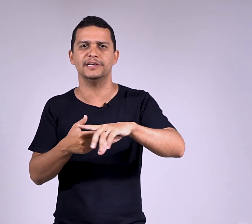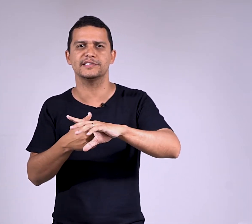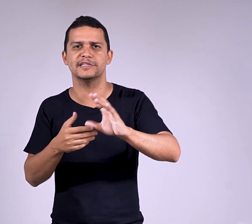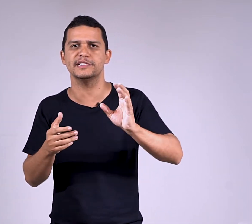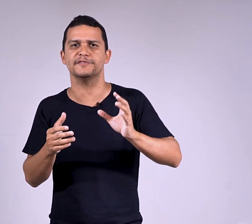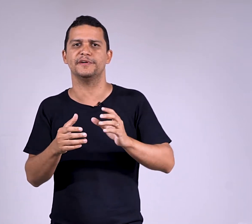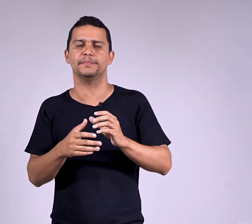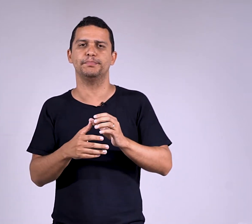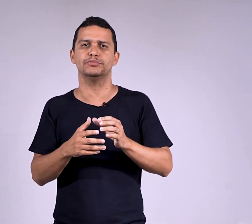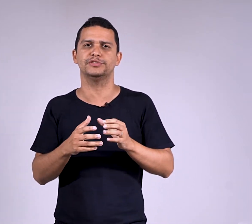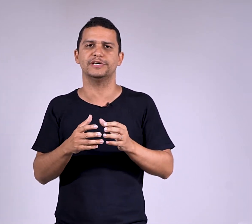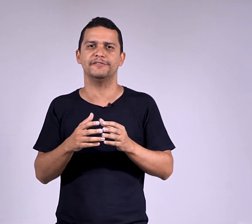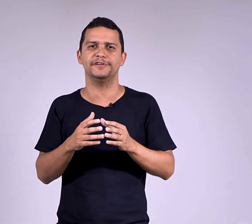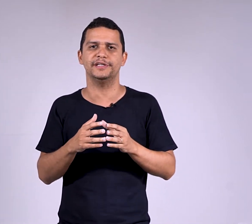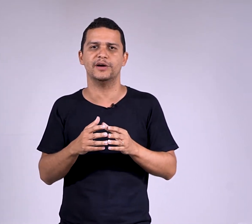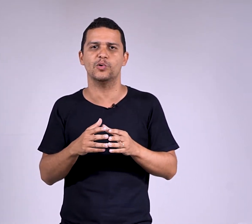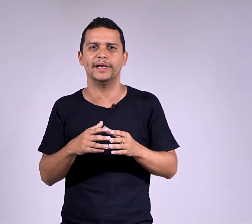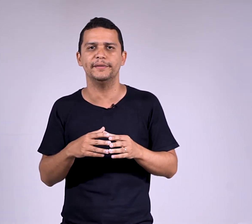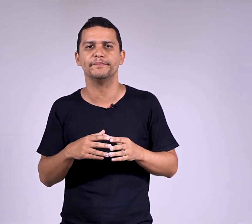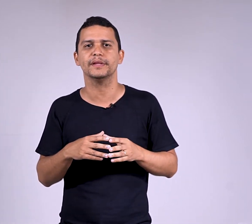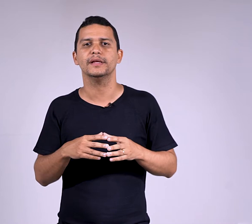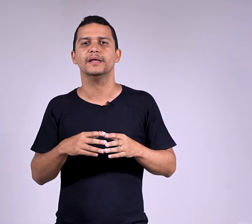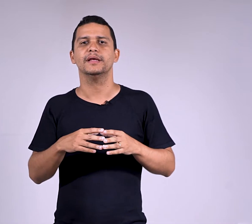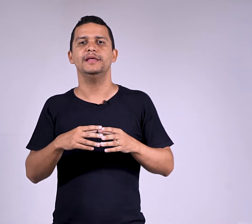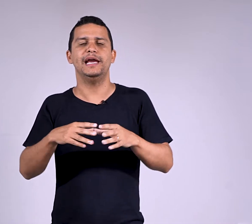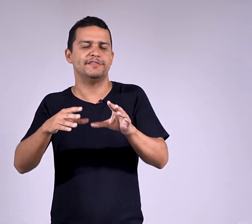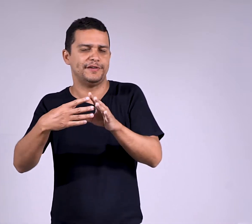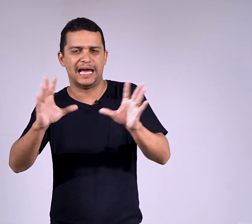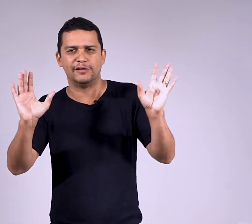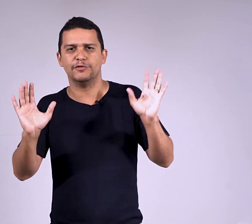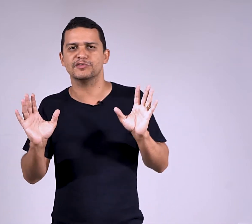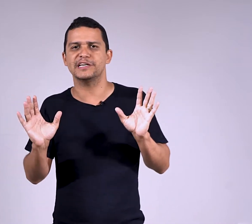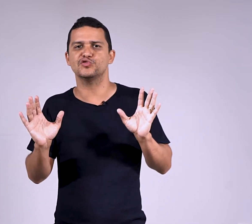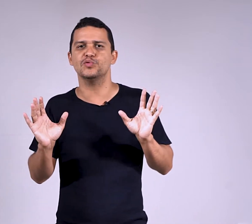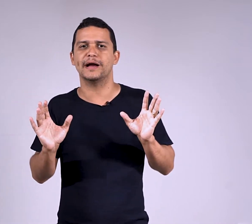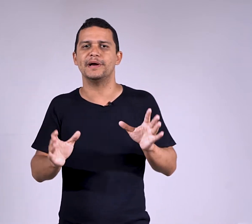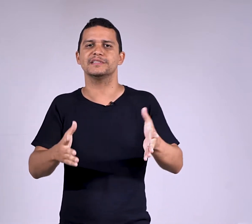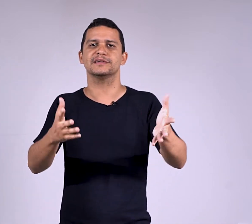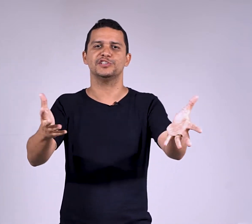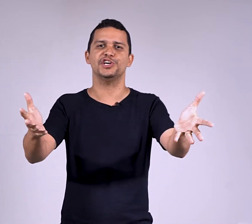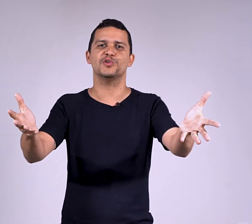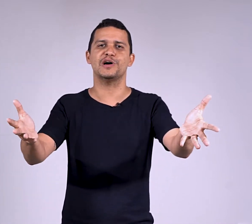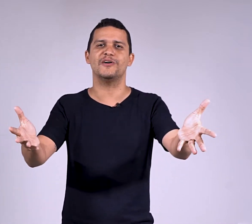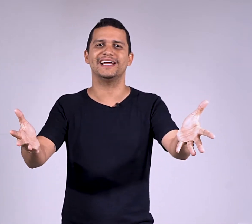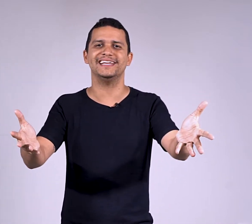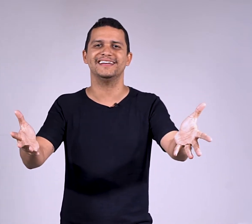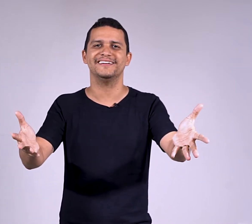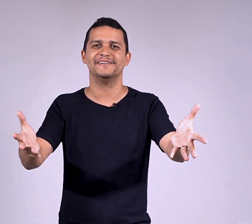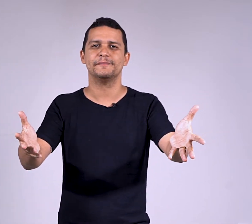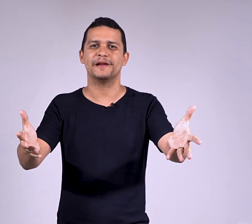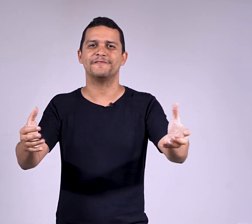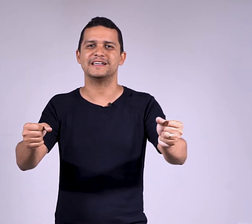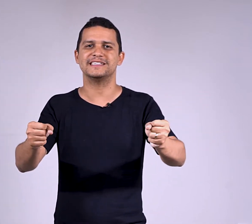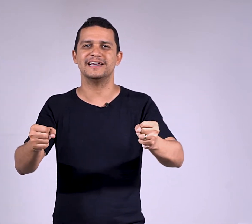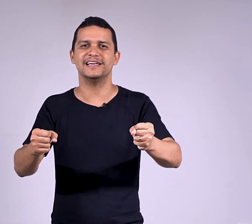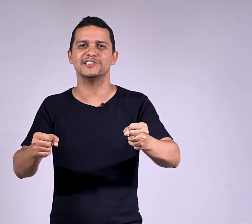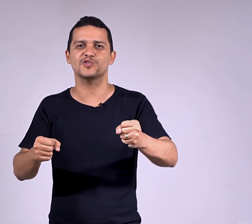inexistente, você fala, poxa vida, e agora, E aí você fala, ah, não vou usar isso nunca mais. Chegou a hora, hein? Pra fazer esse